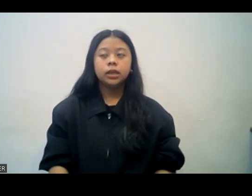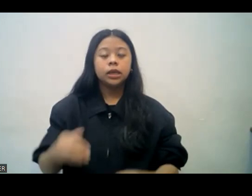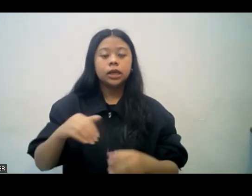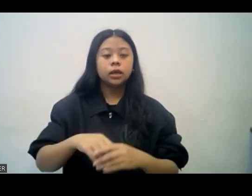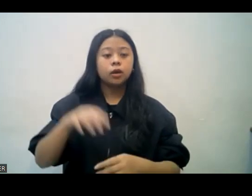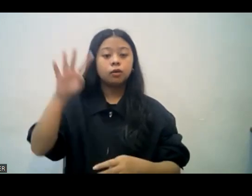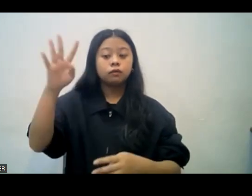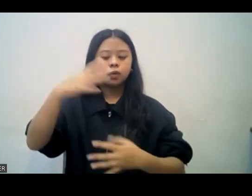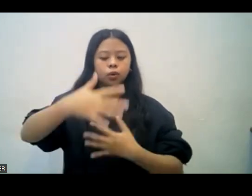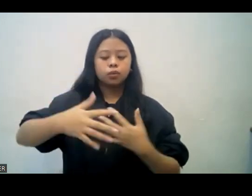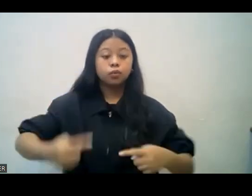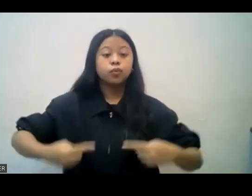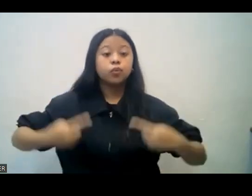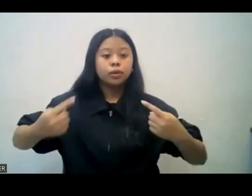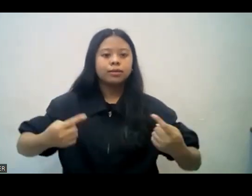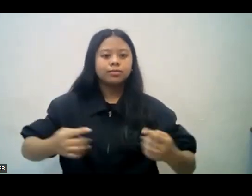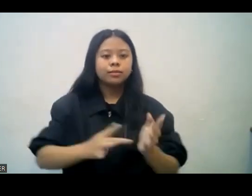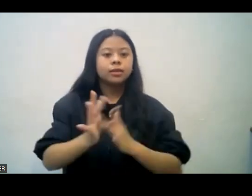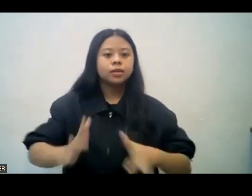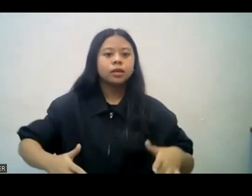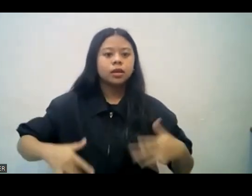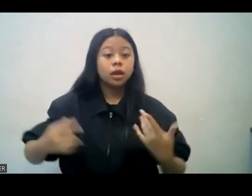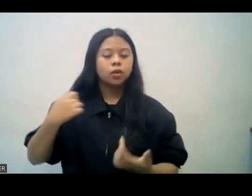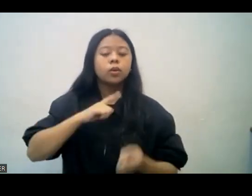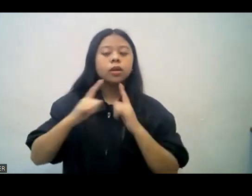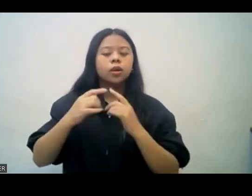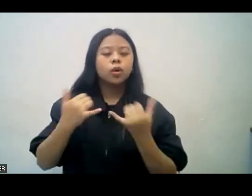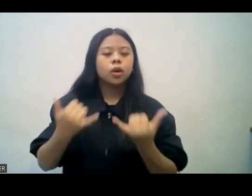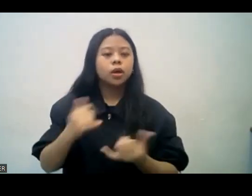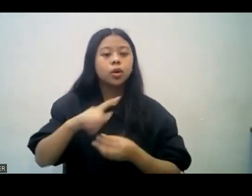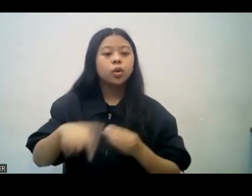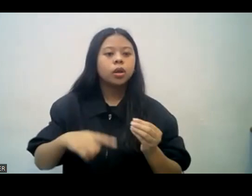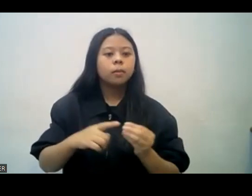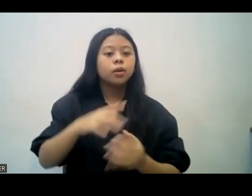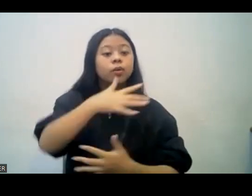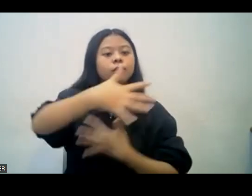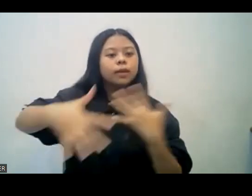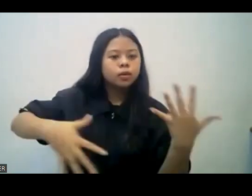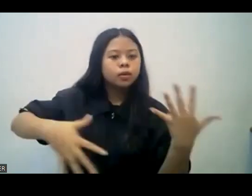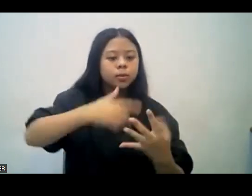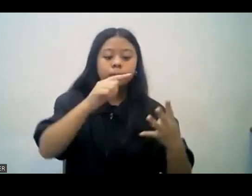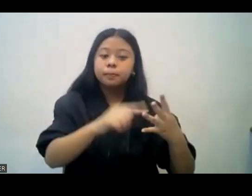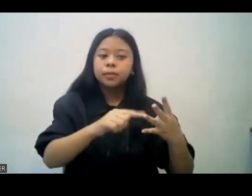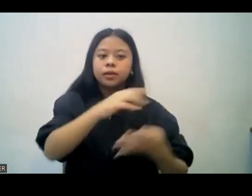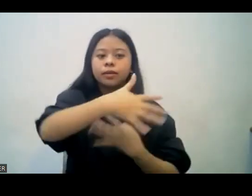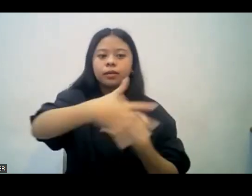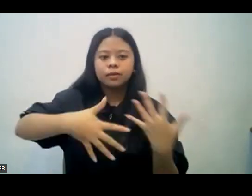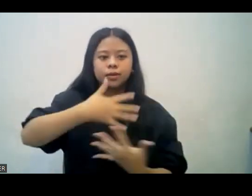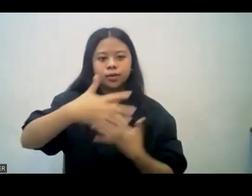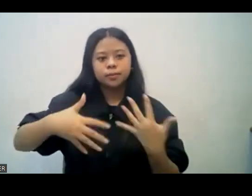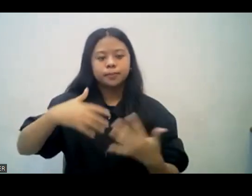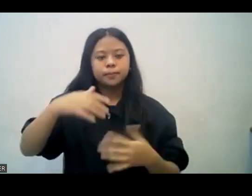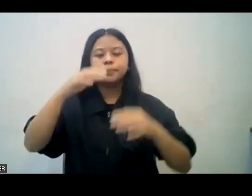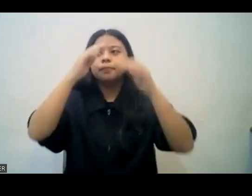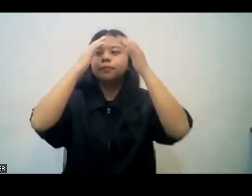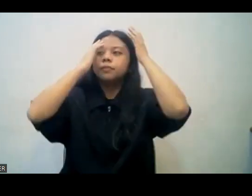Kaya ganyan pa man, mula po sa mga apat na gulong ng buhay kresyano, at sa spiritual nating pagkain, ang pag-aaralan po natin ngayong araw ay